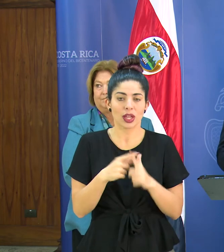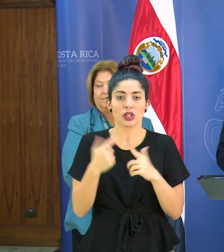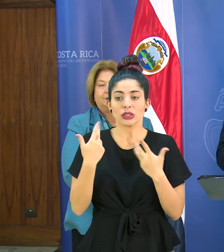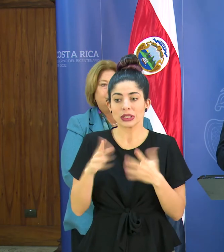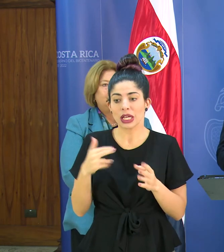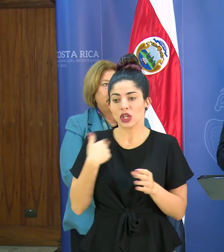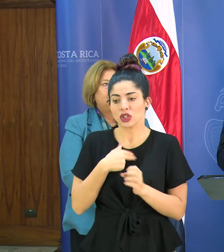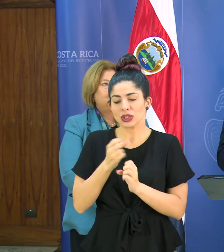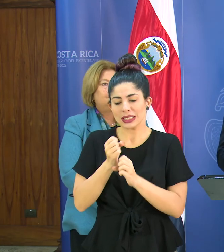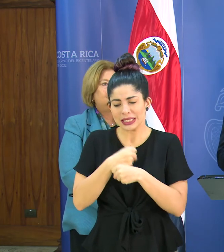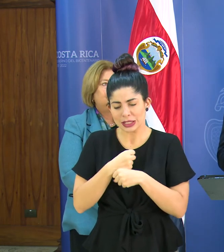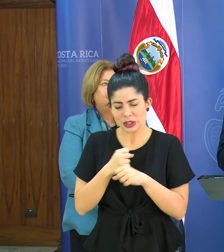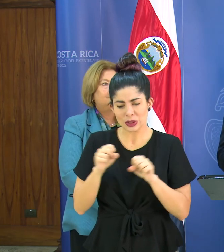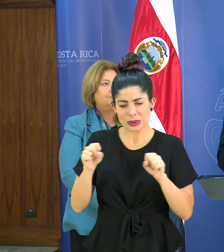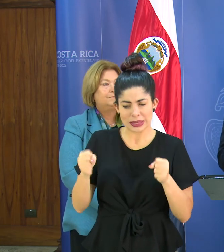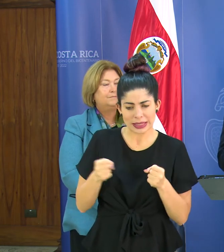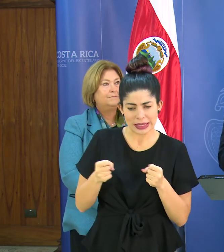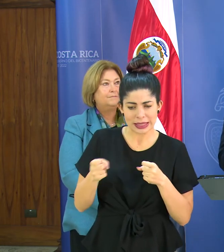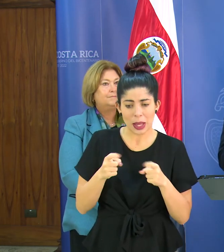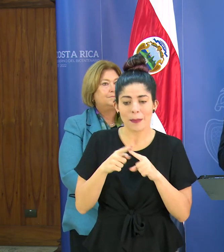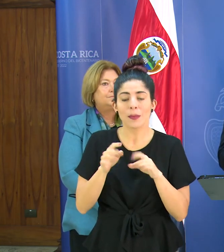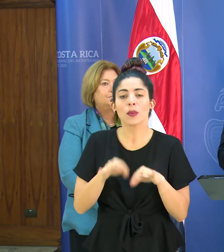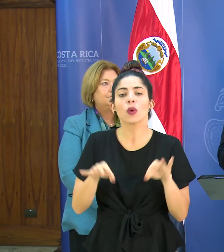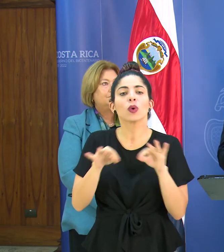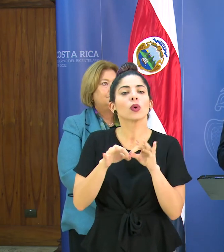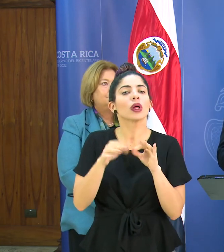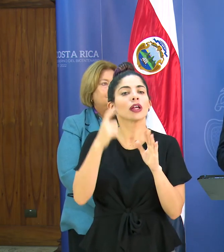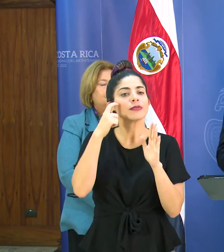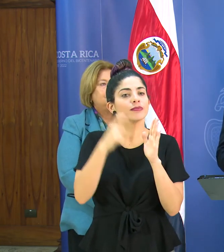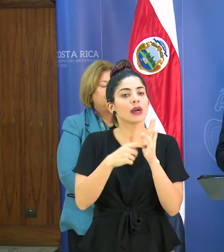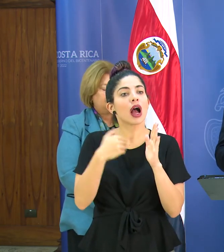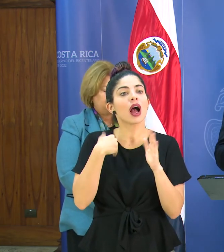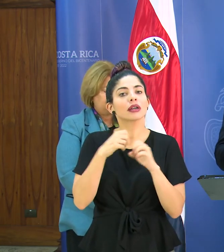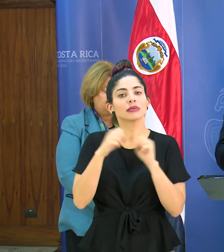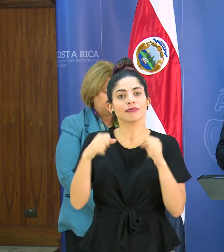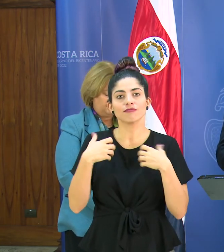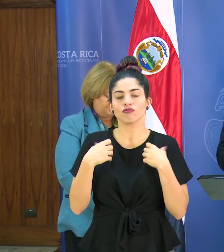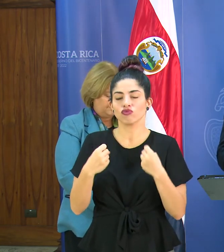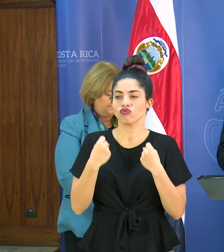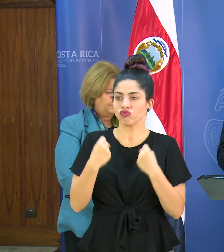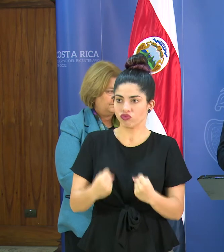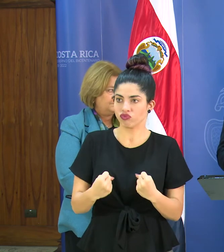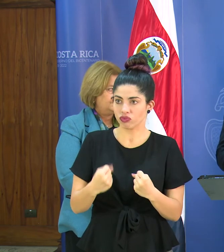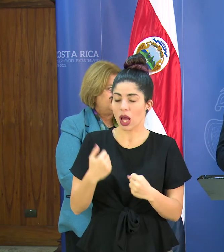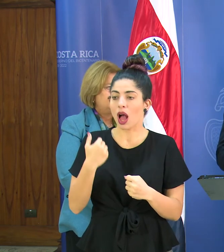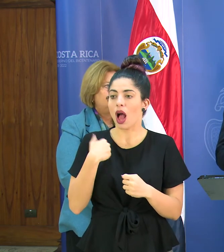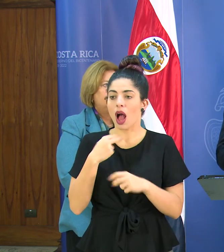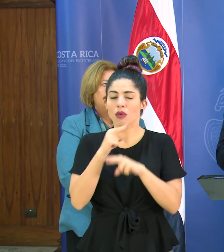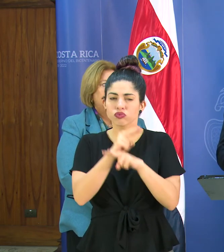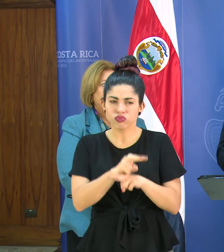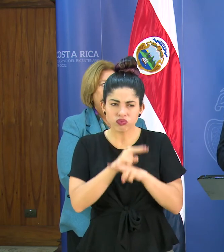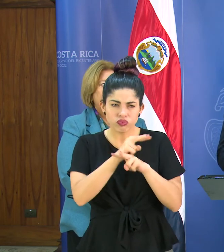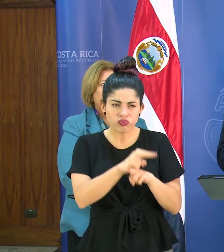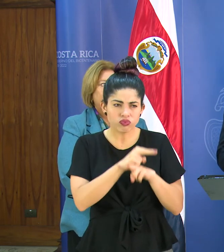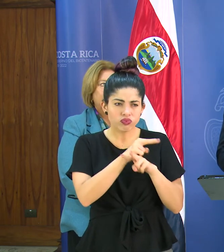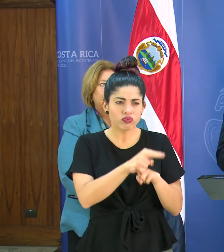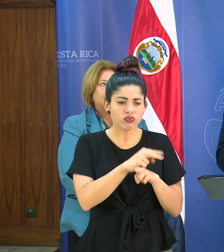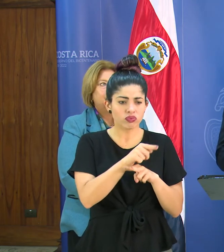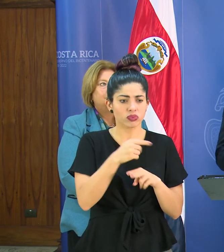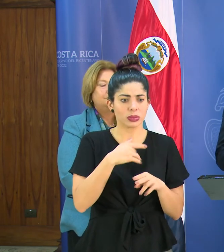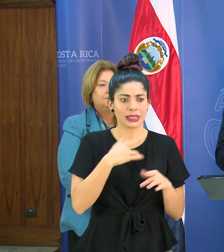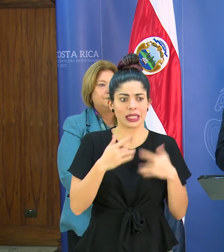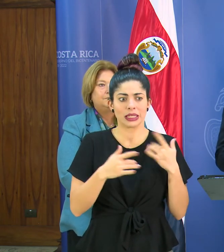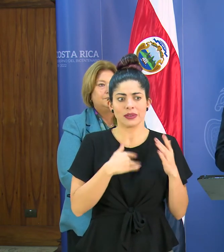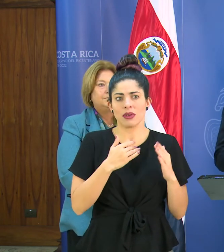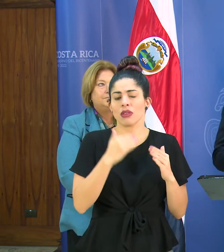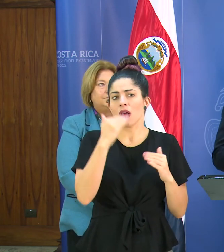hecho toda la posibilidad de contención pero aquí lo que hay que rescatar es que tenemos un sistema de salud robusto una capacidad también de vigilancia que tiene una sensibilidad alta